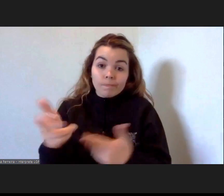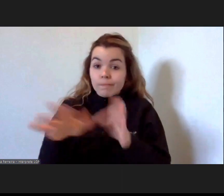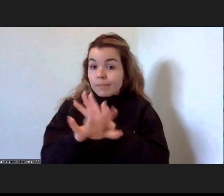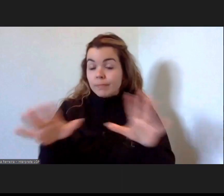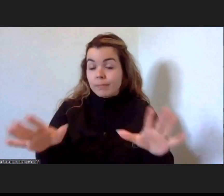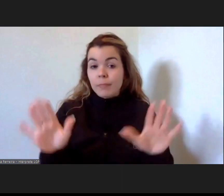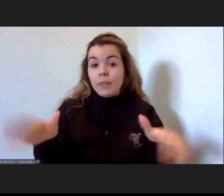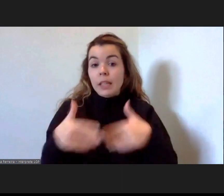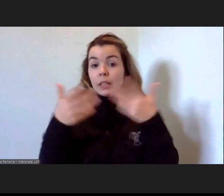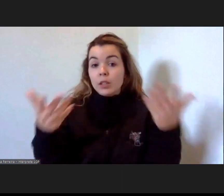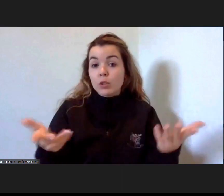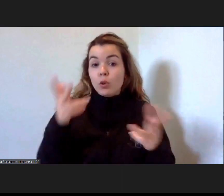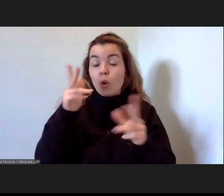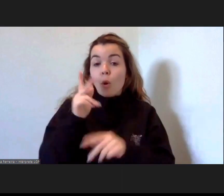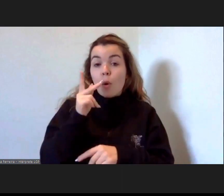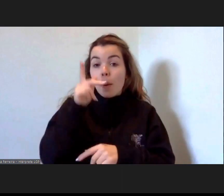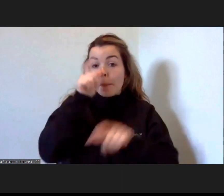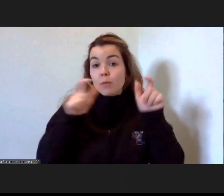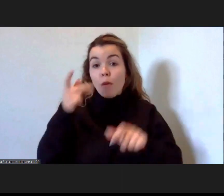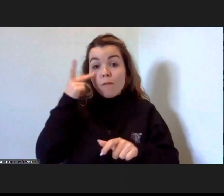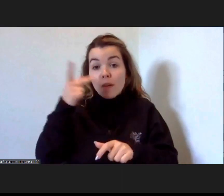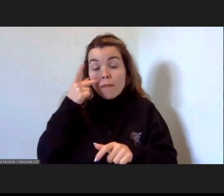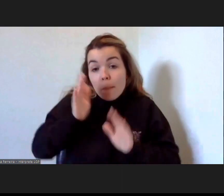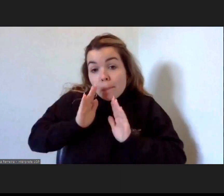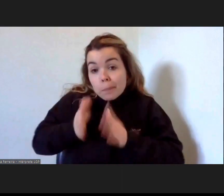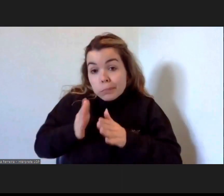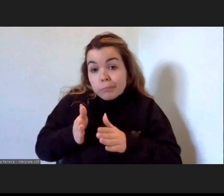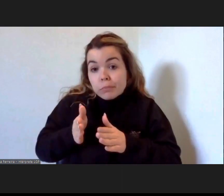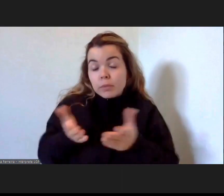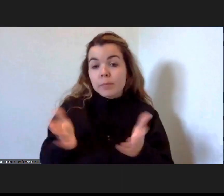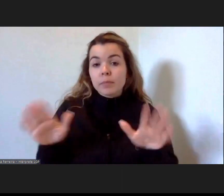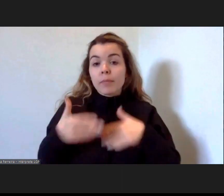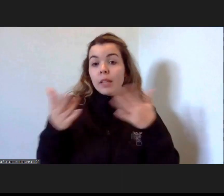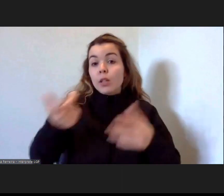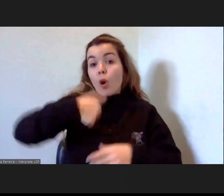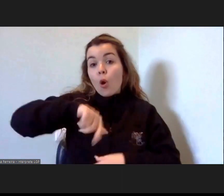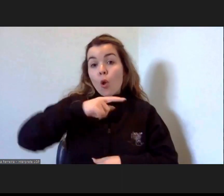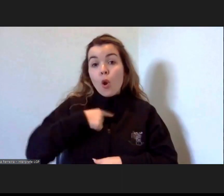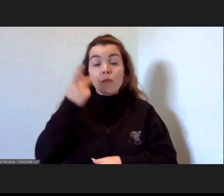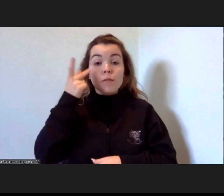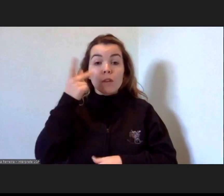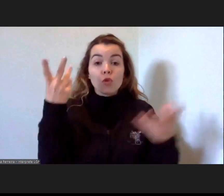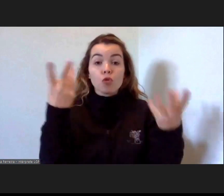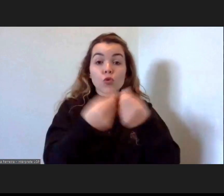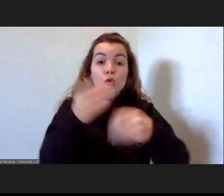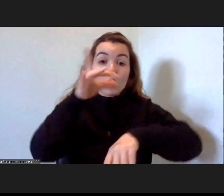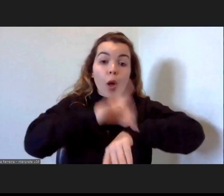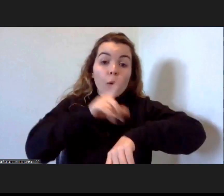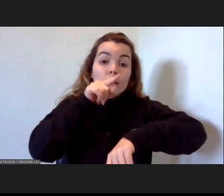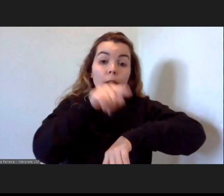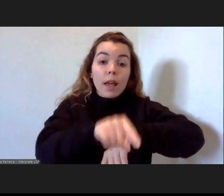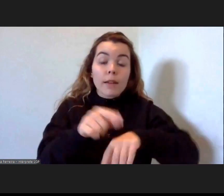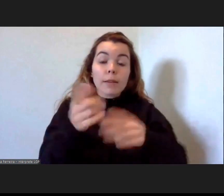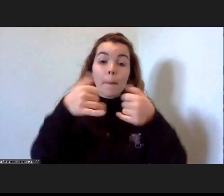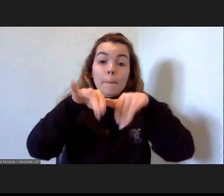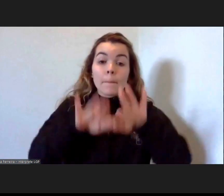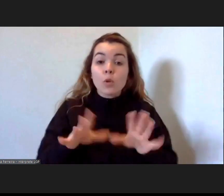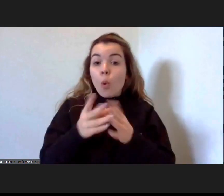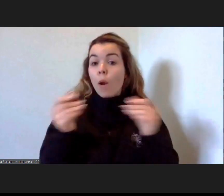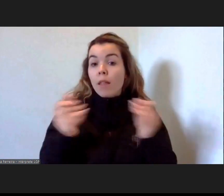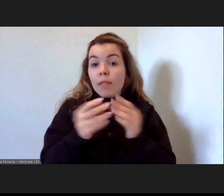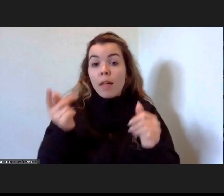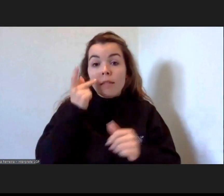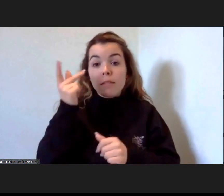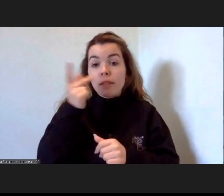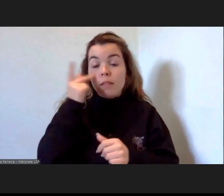de viver e portanto como é que podemos viver com esta doença com a melhor qualidade de vida possível como se fosse qualquer